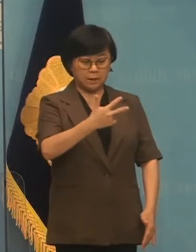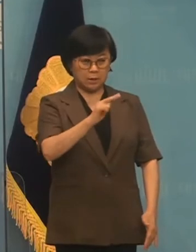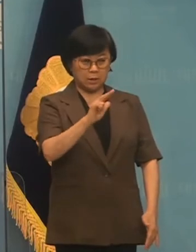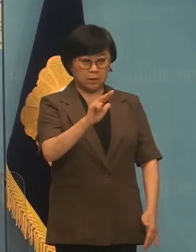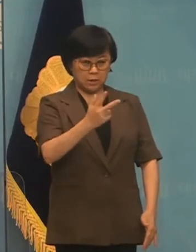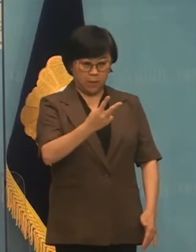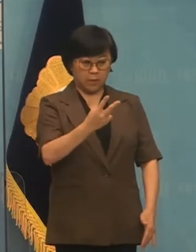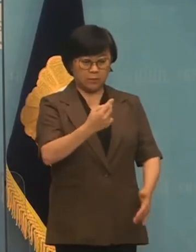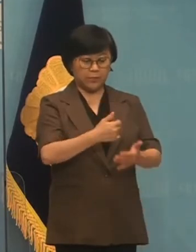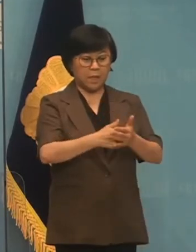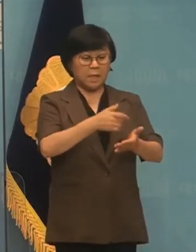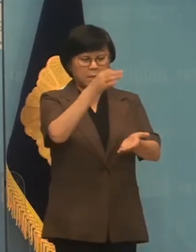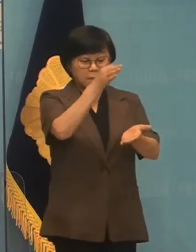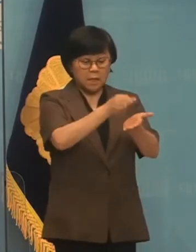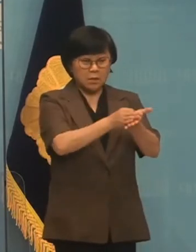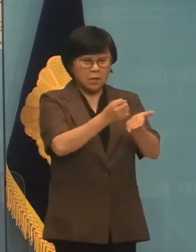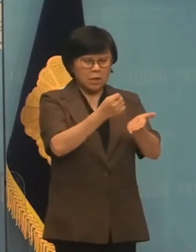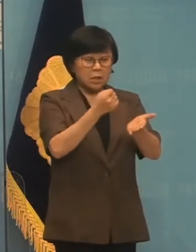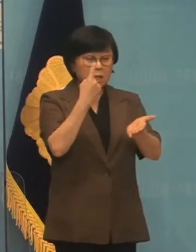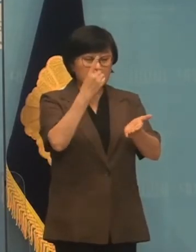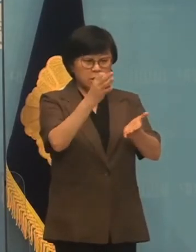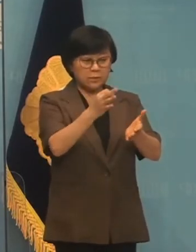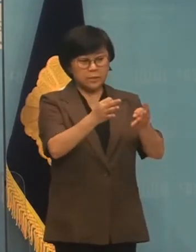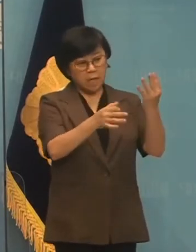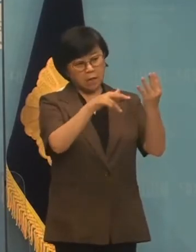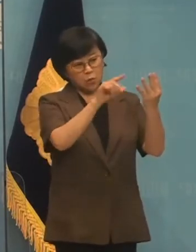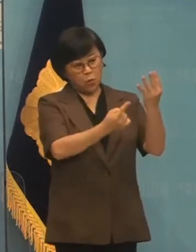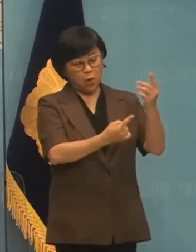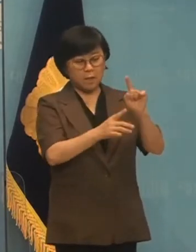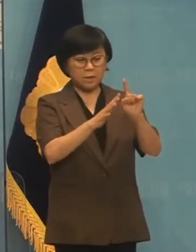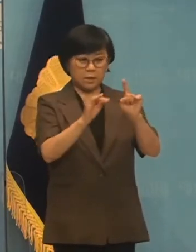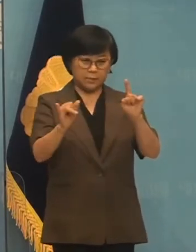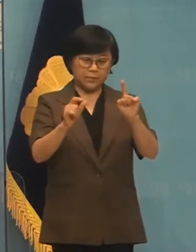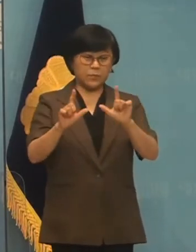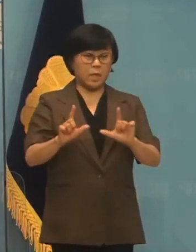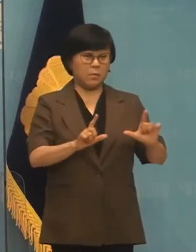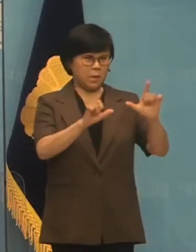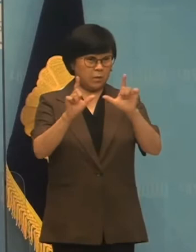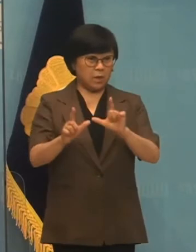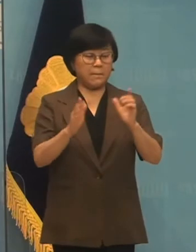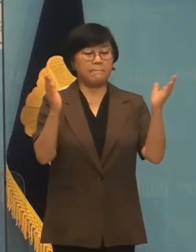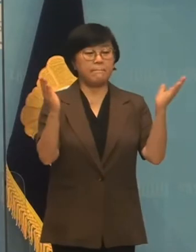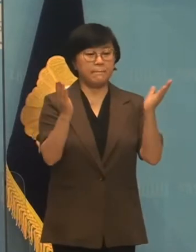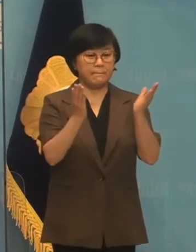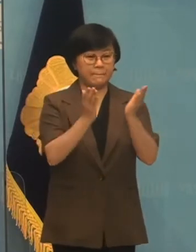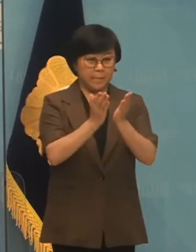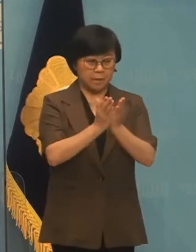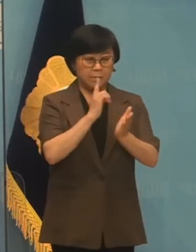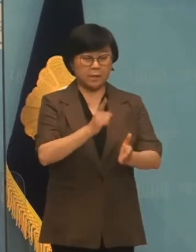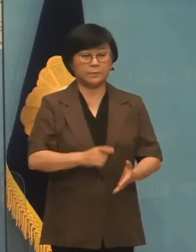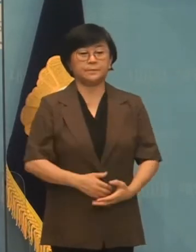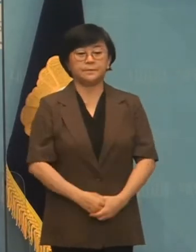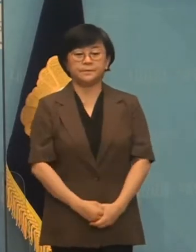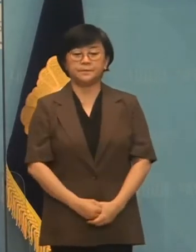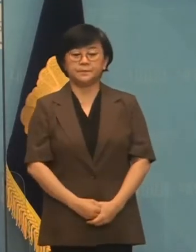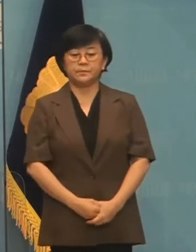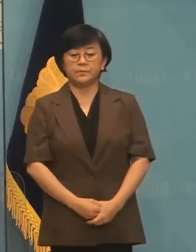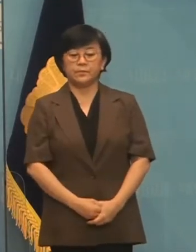최저임금법 4조에 따른 1인 가구 생계비 기준에 부합한다는 점을 말씀드립니다.